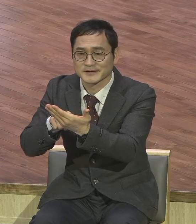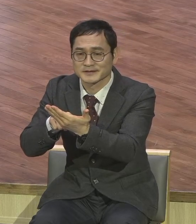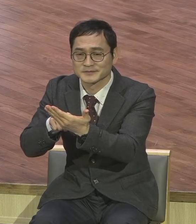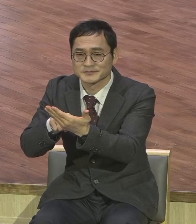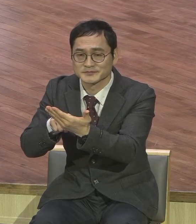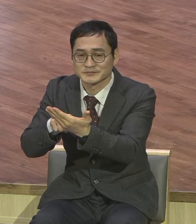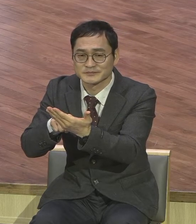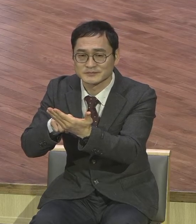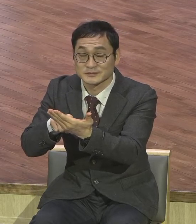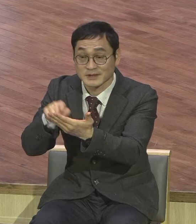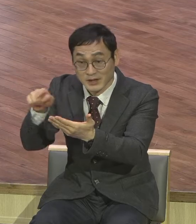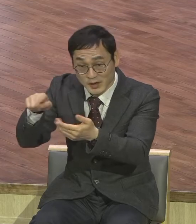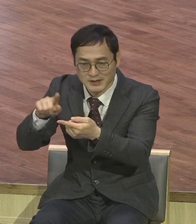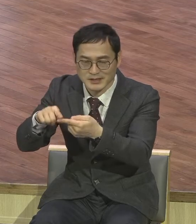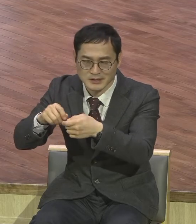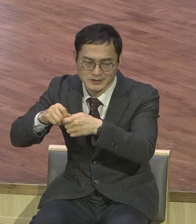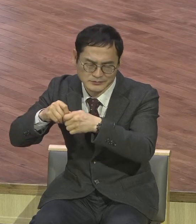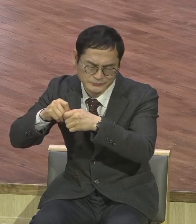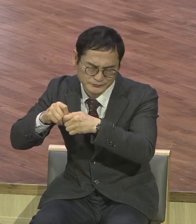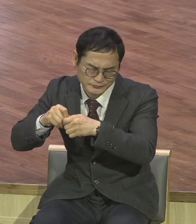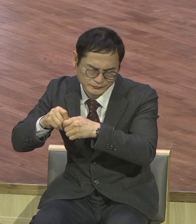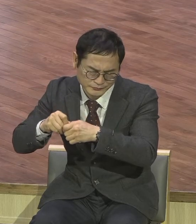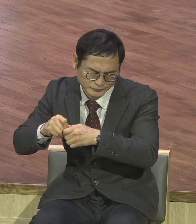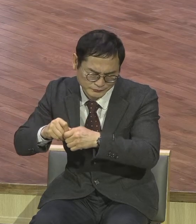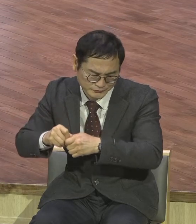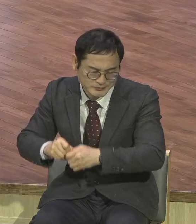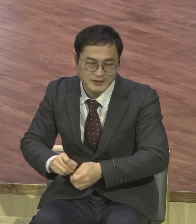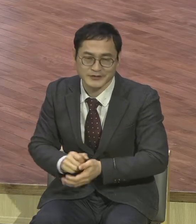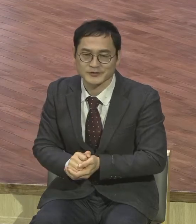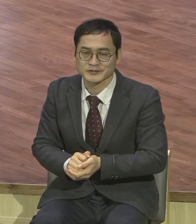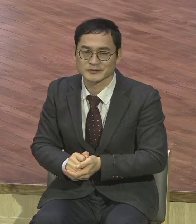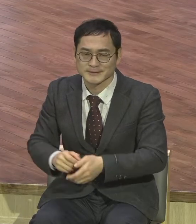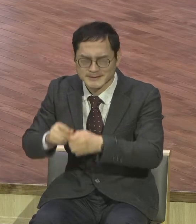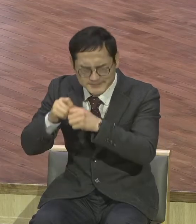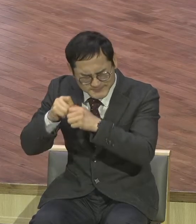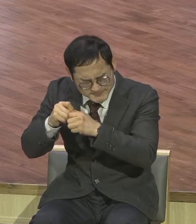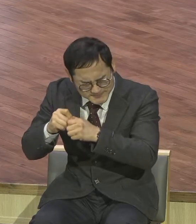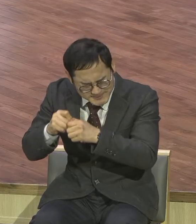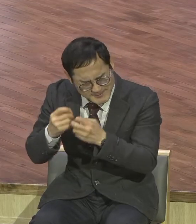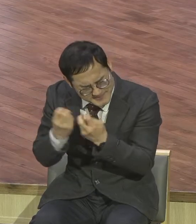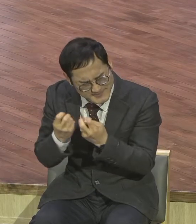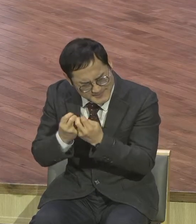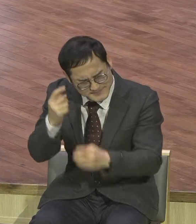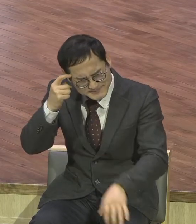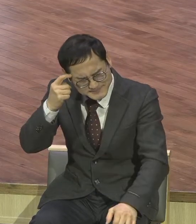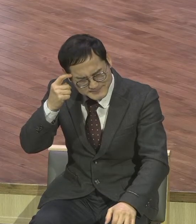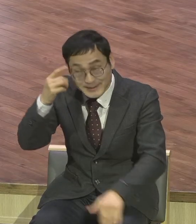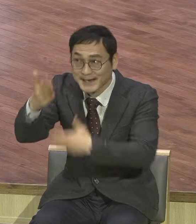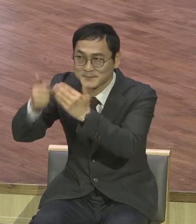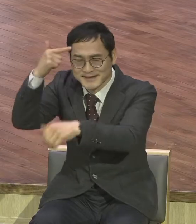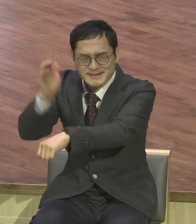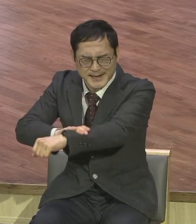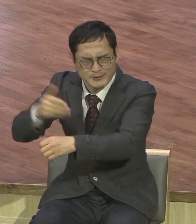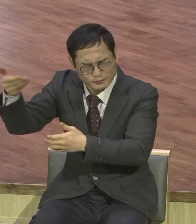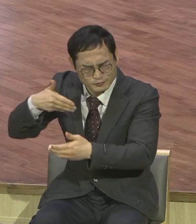구체화 아주 구체화 하나하나 그러면 하나님이 지혜를 주세요. 그리고 마지막이 뭐냐. 프랙티스잖아요.